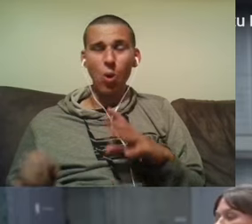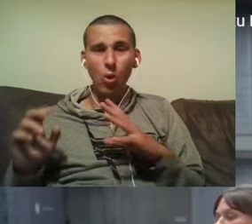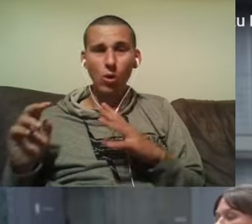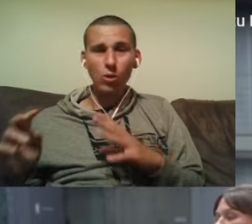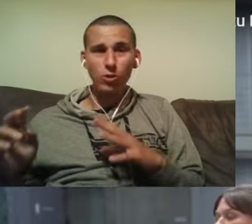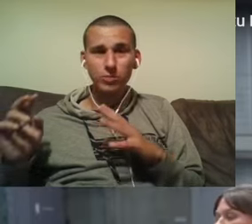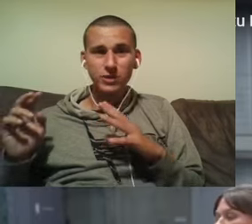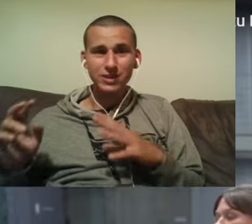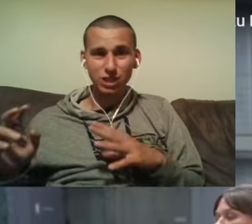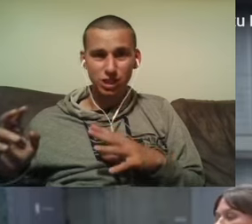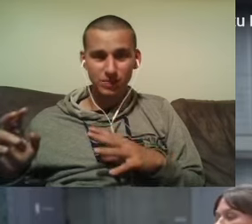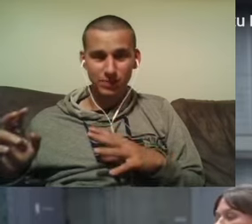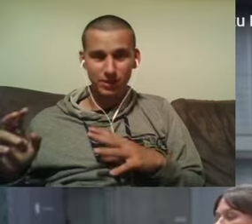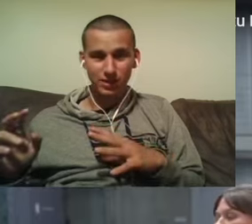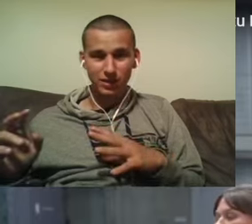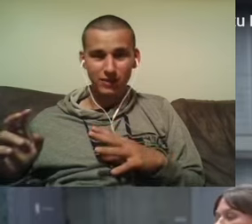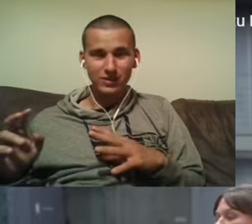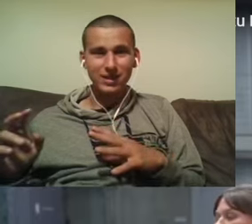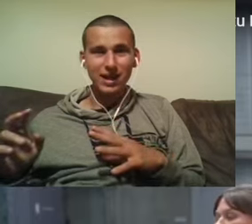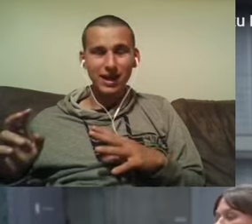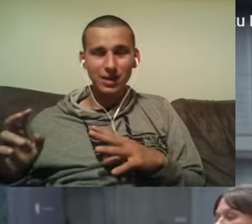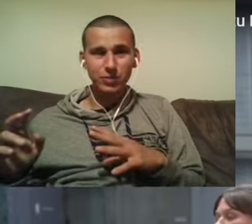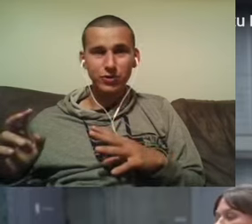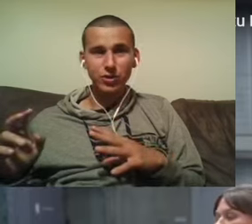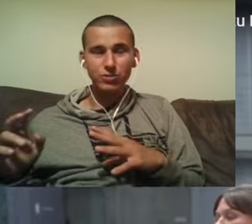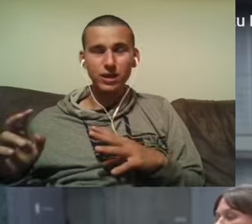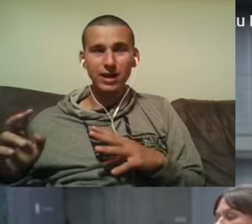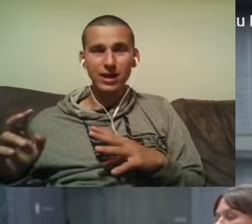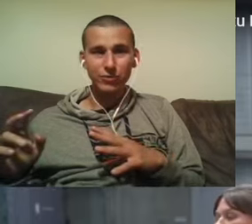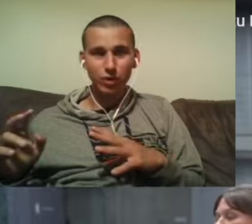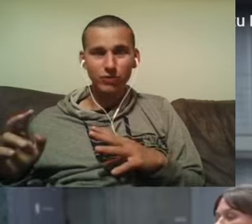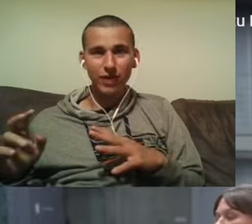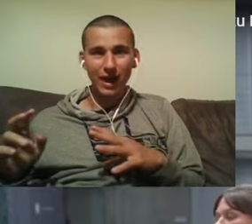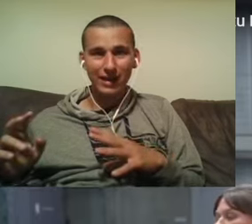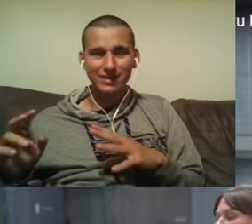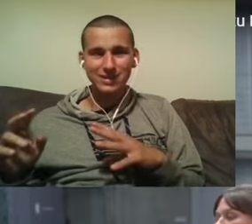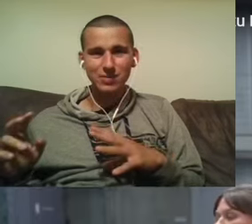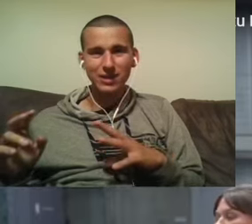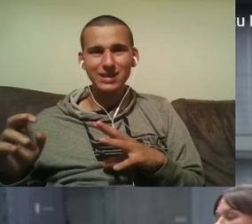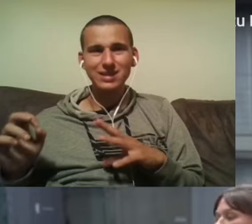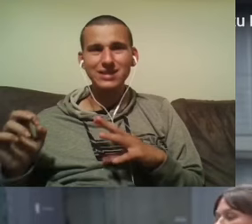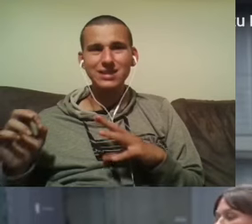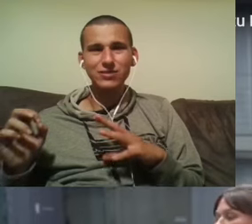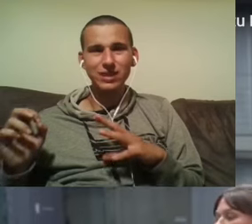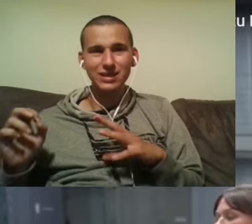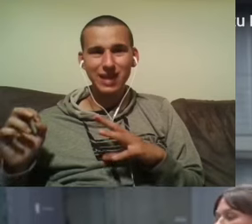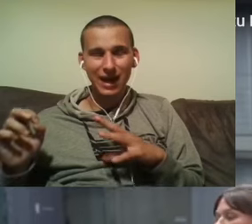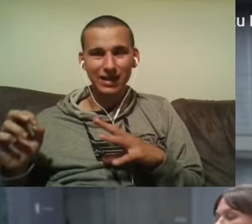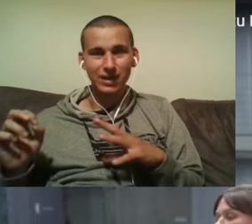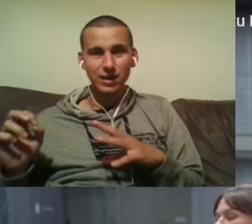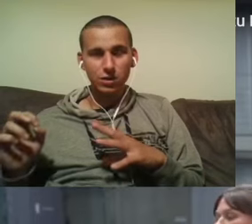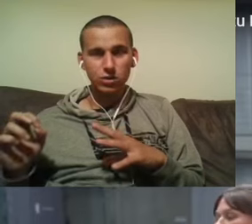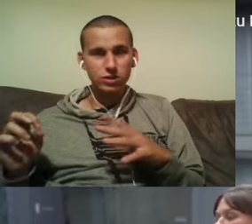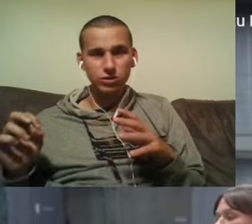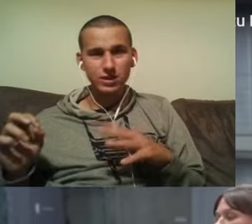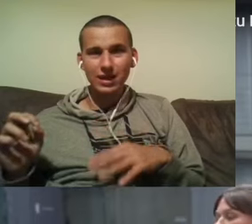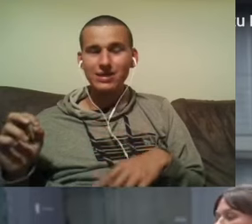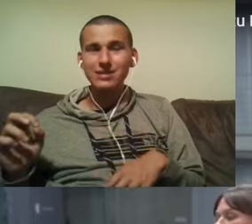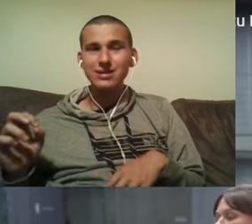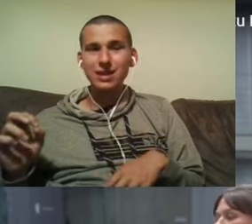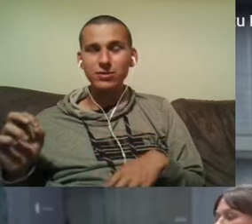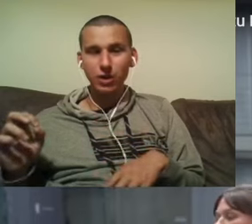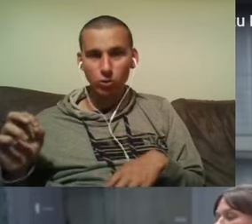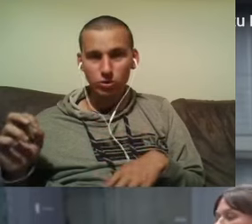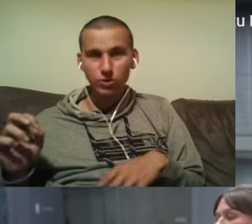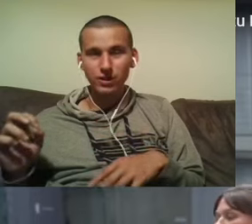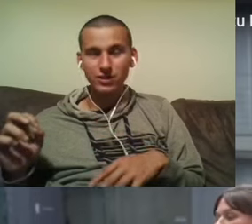Sie spielt da ein hochkorruptes Regime, was seine eigene Bevölkerung an einer Front verheizt, in einem Krieg, den es nicht gewinnen kann. Und das große